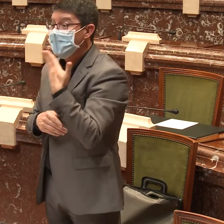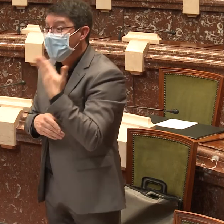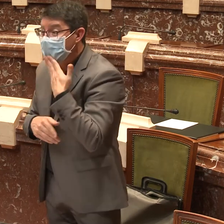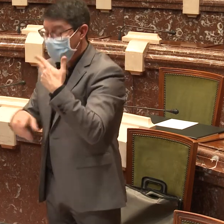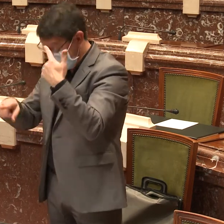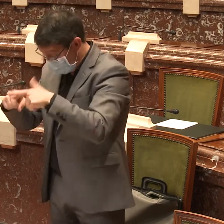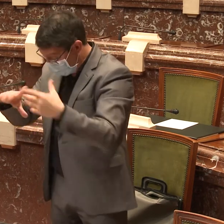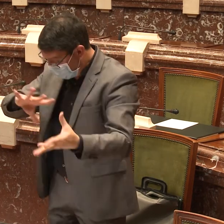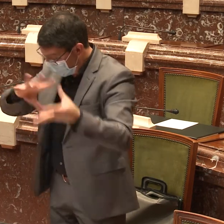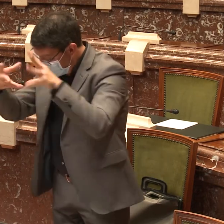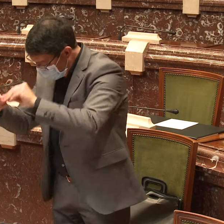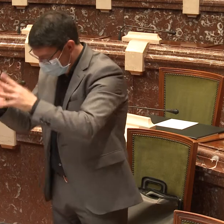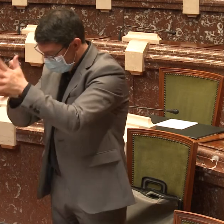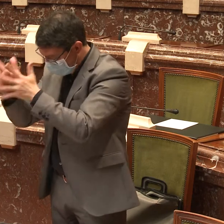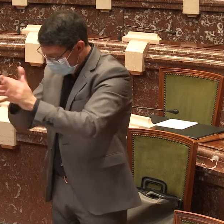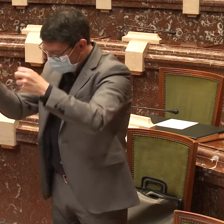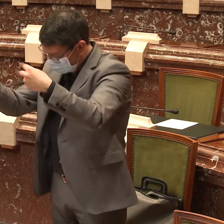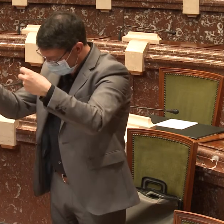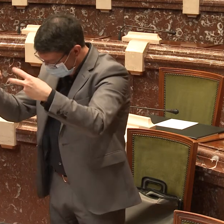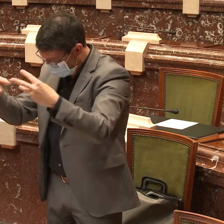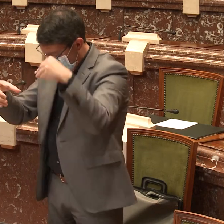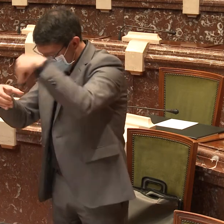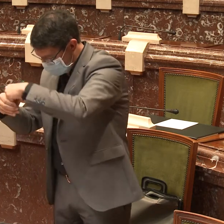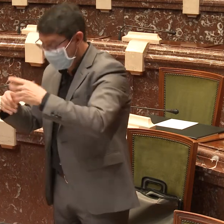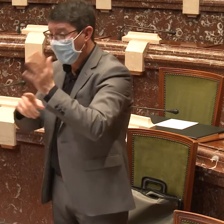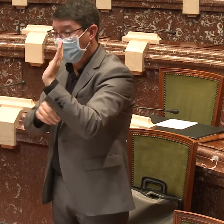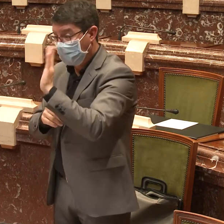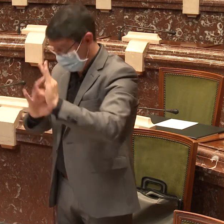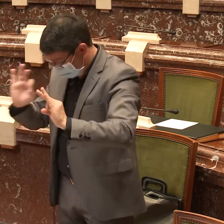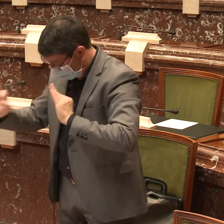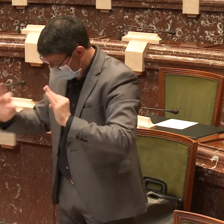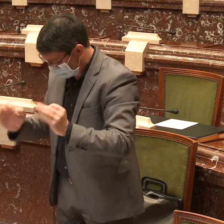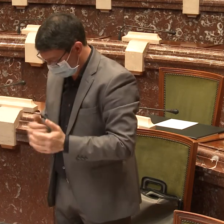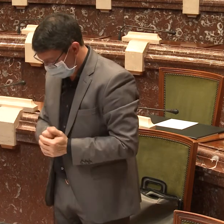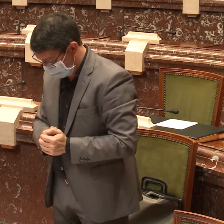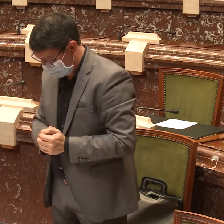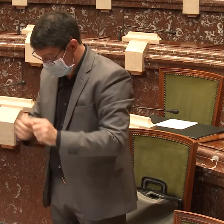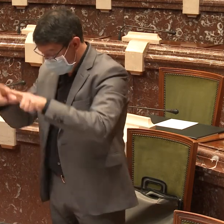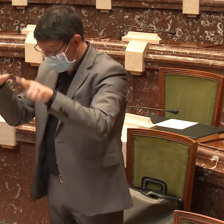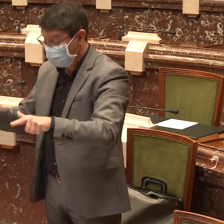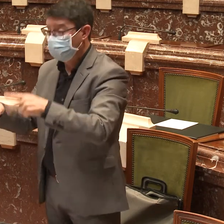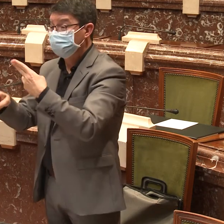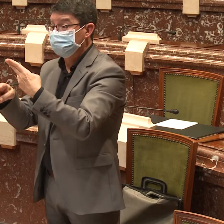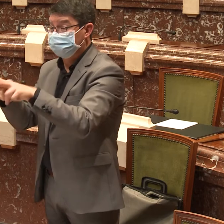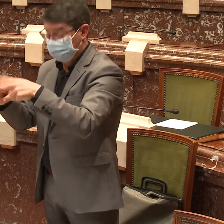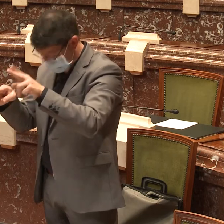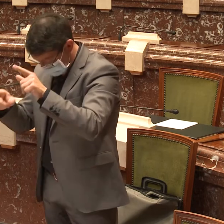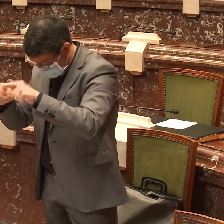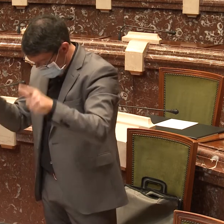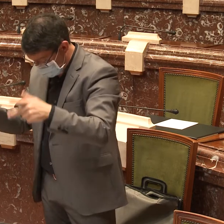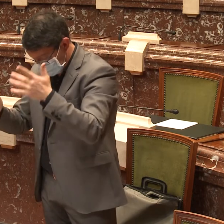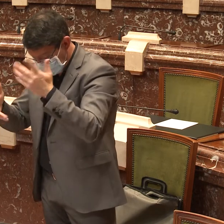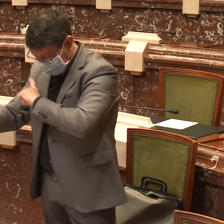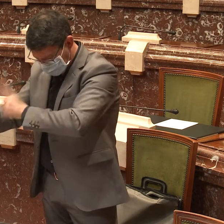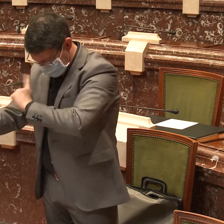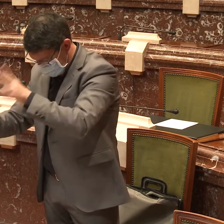Cultura y ocio accesibles en lengua de signos y a través de subtitulado en museos, centros culturales, cines,